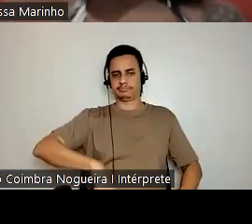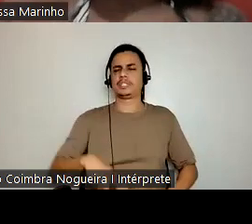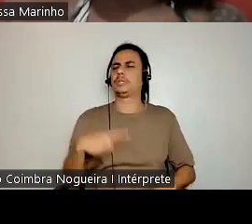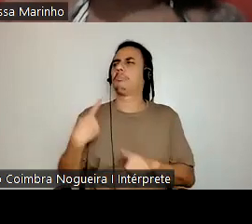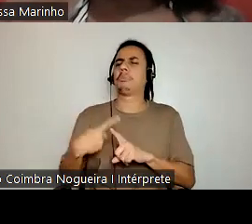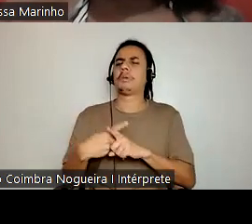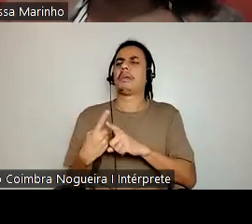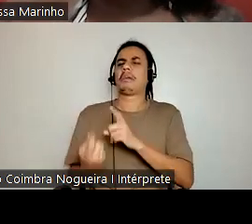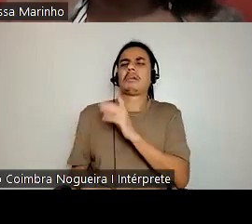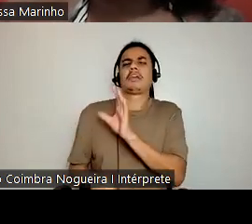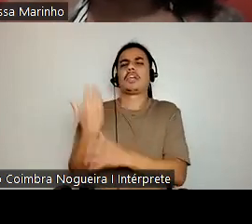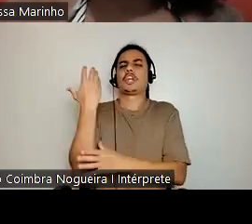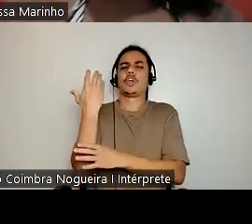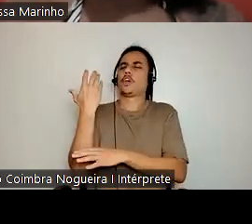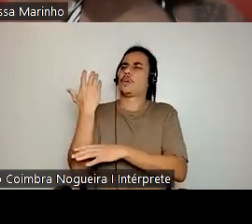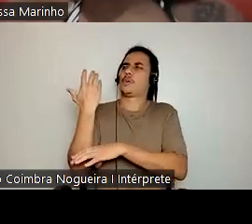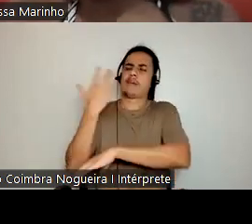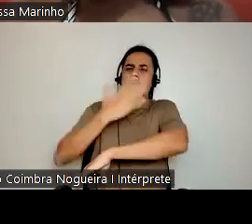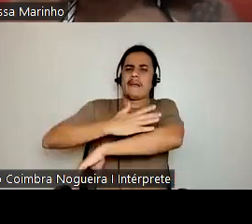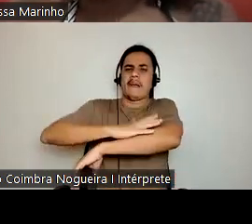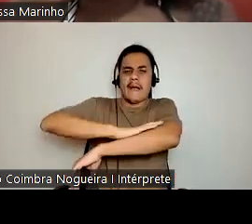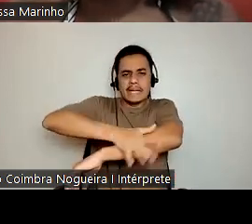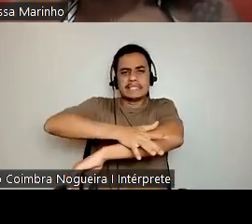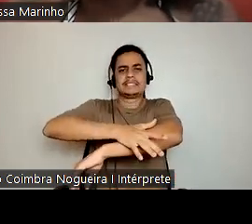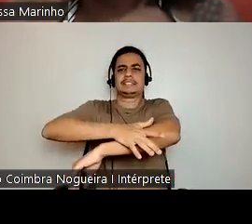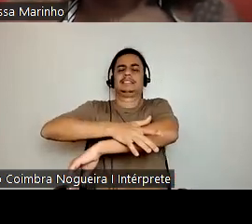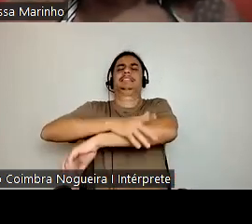sei se todo mundo conhece essa história, que é a história de Noé.